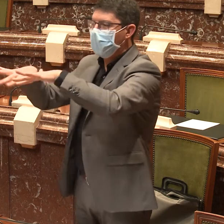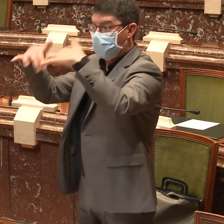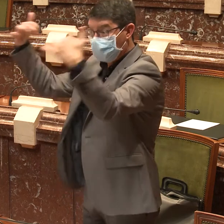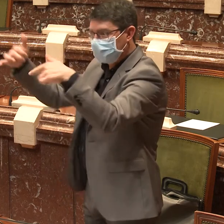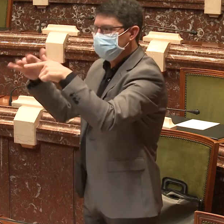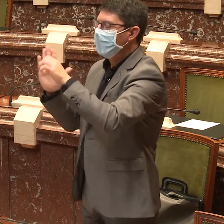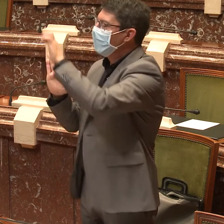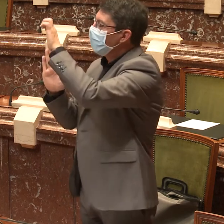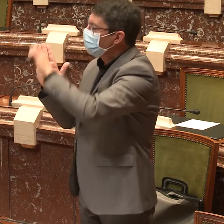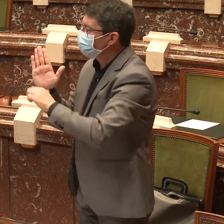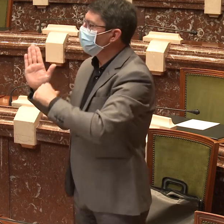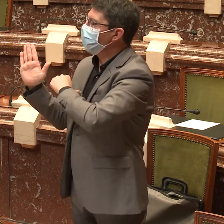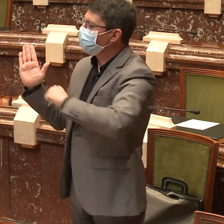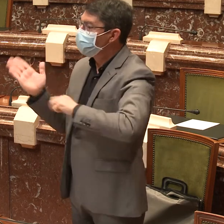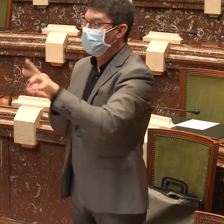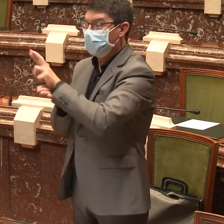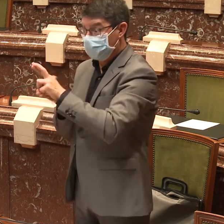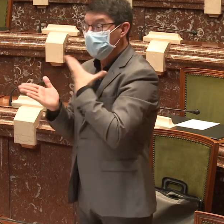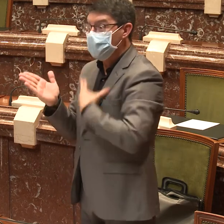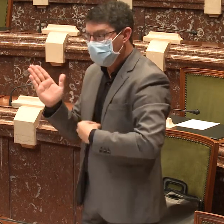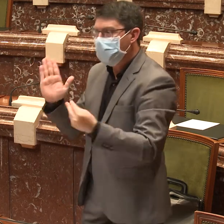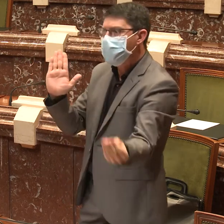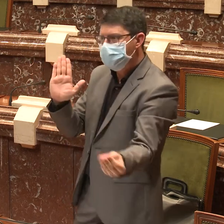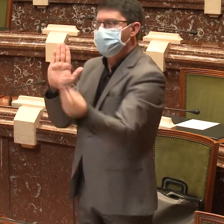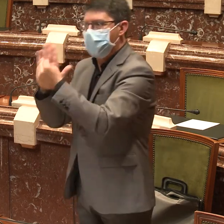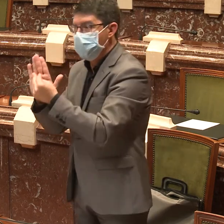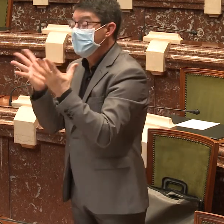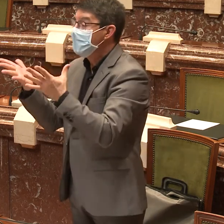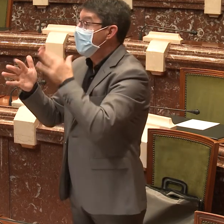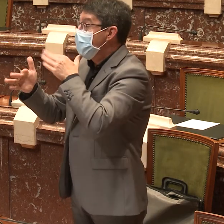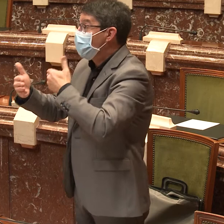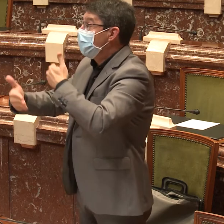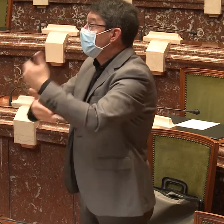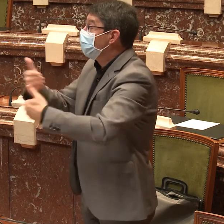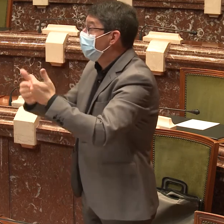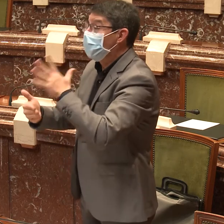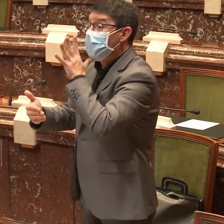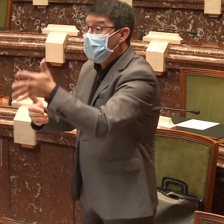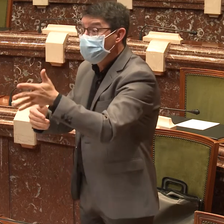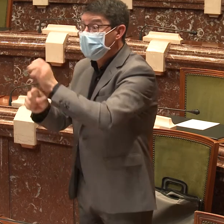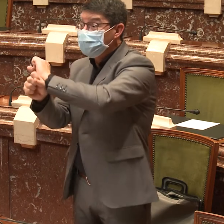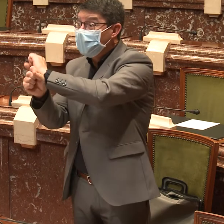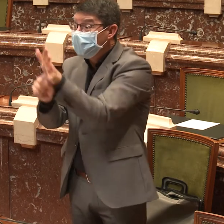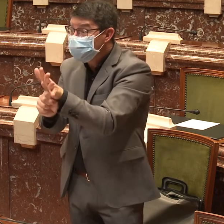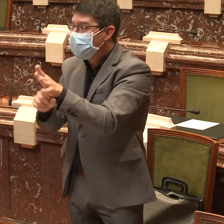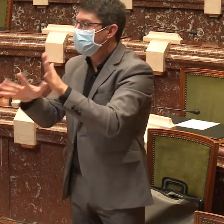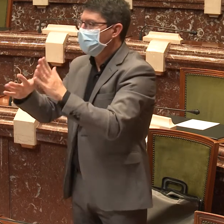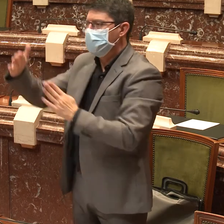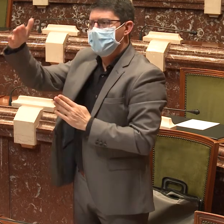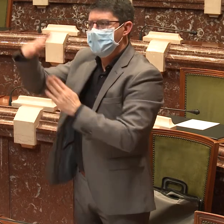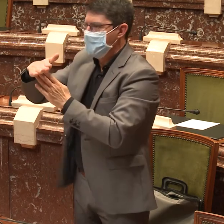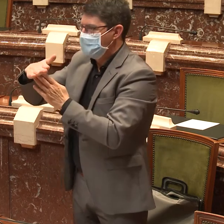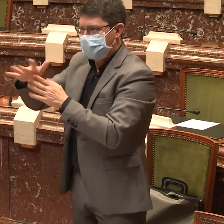que ya se le hizo a ella una preposición con sus estatutos aquí en la región de Murcia para que todo esto fuese incluido,